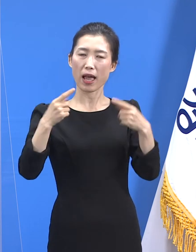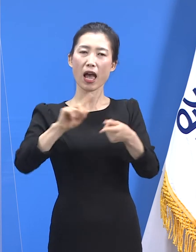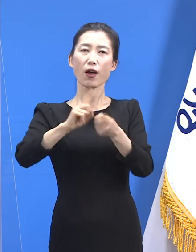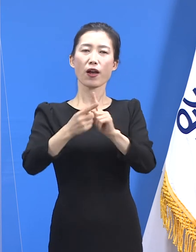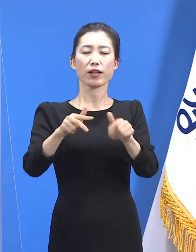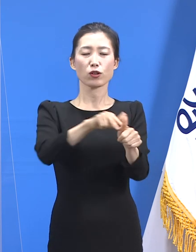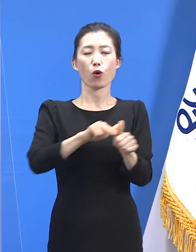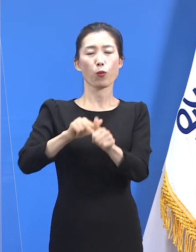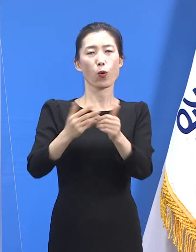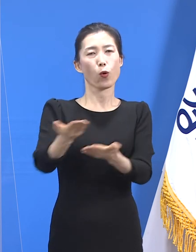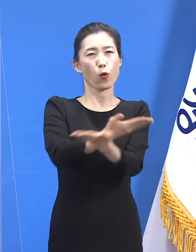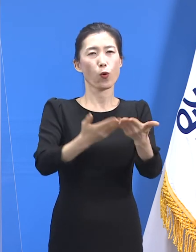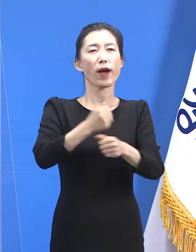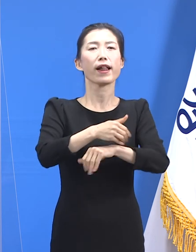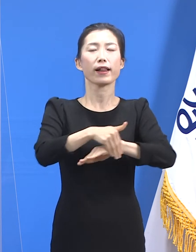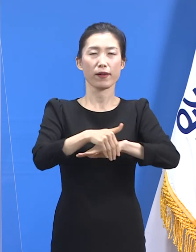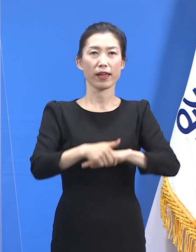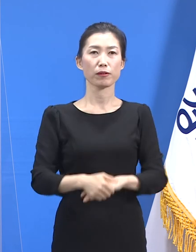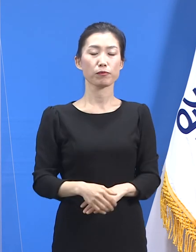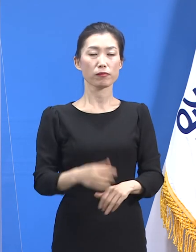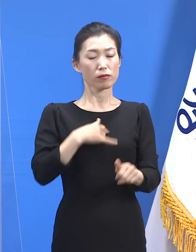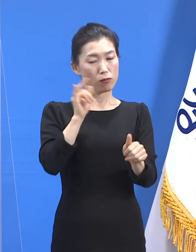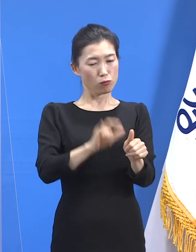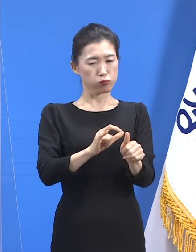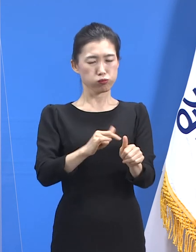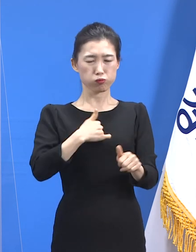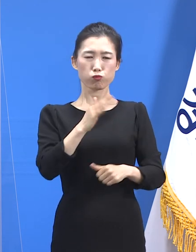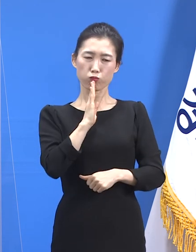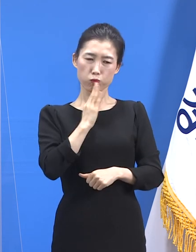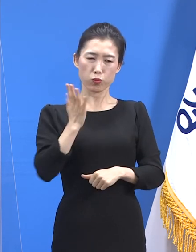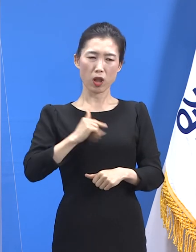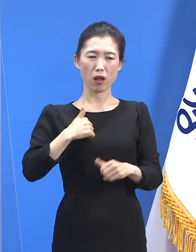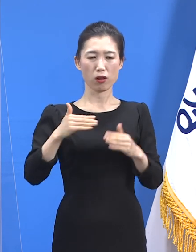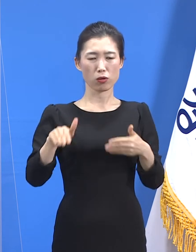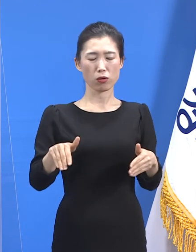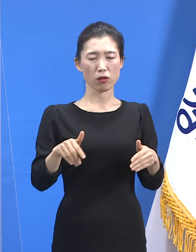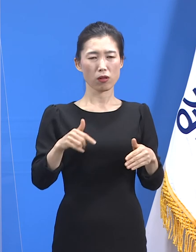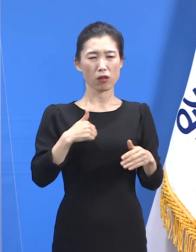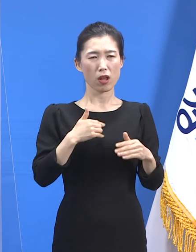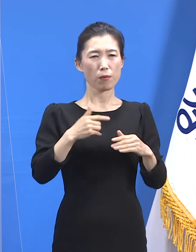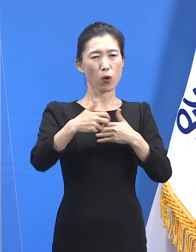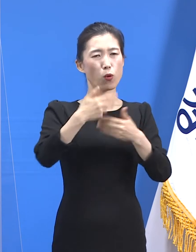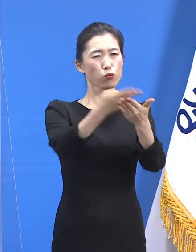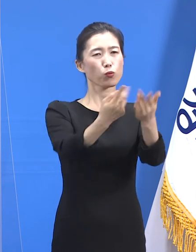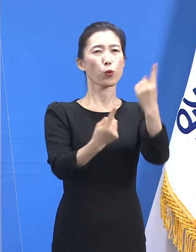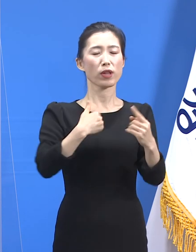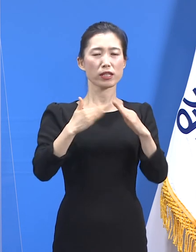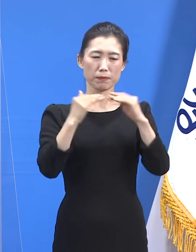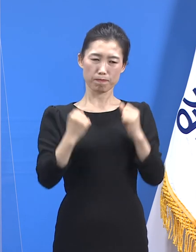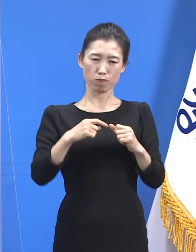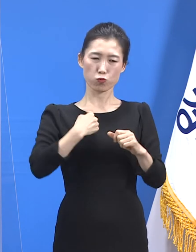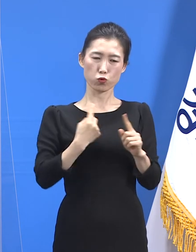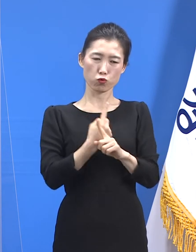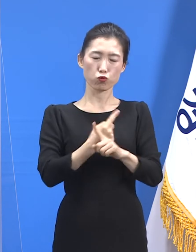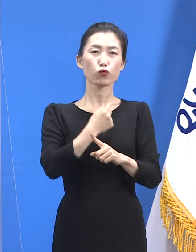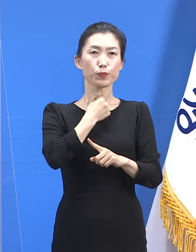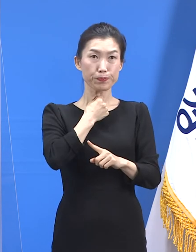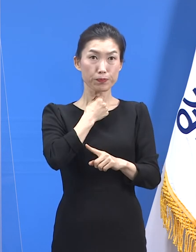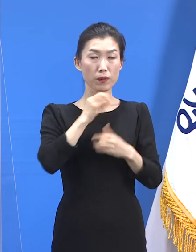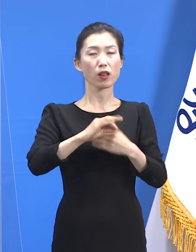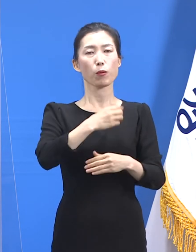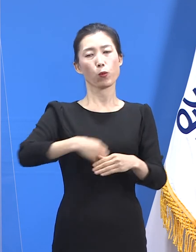코로나19 확진 결과를 받은 뒤 자가치료 서비스를 필요로 하는 도민께서는 관할 보건소 담당자들께 문의하십시오.